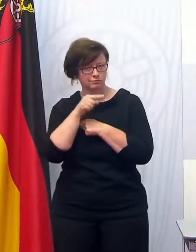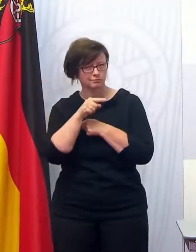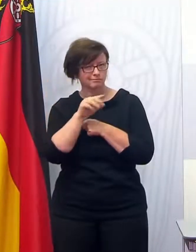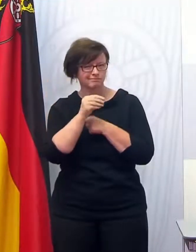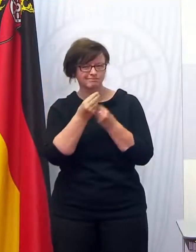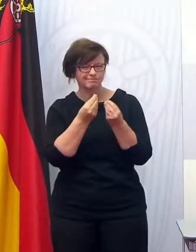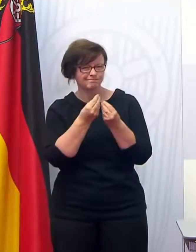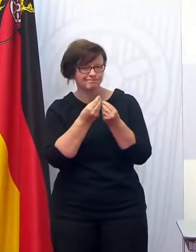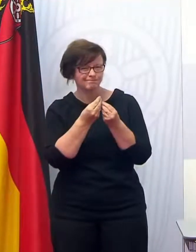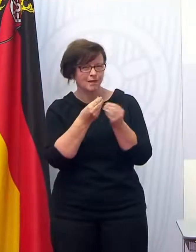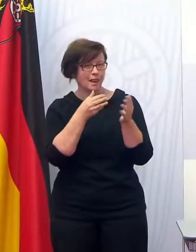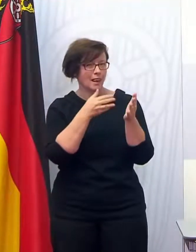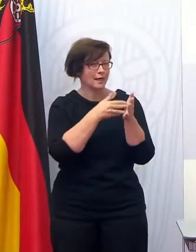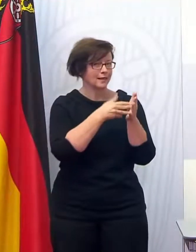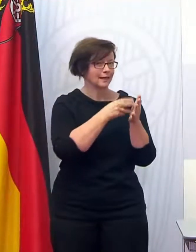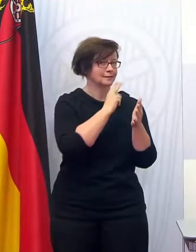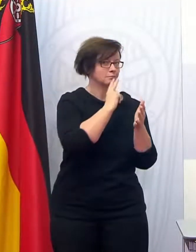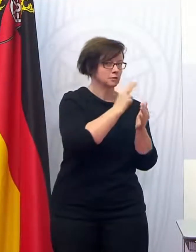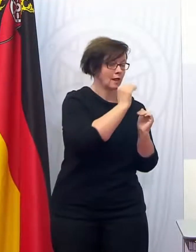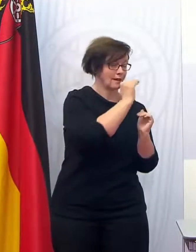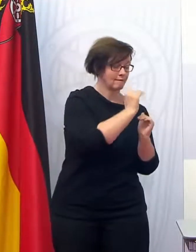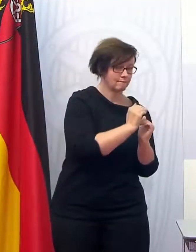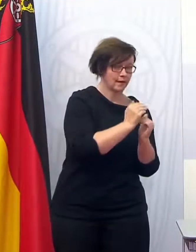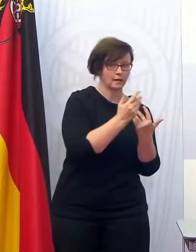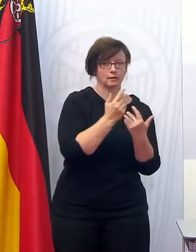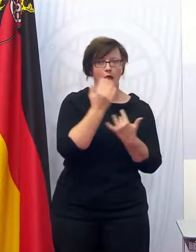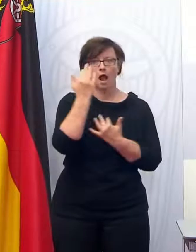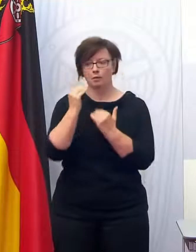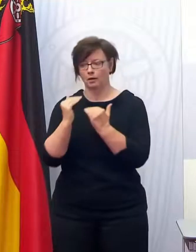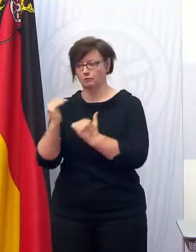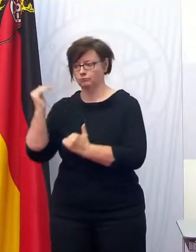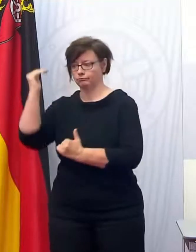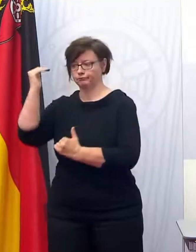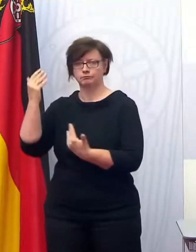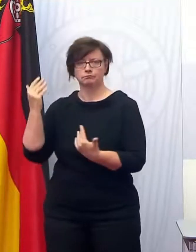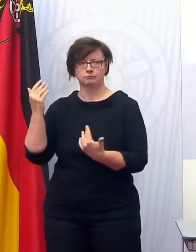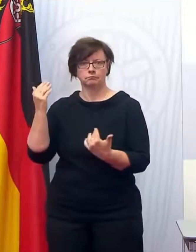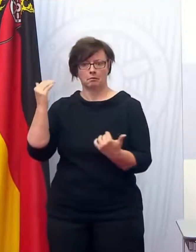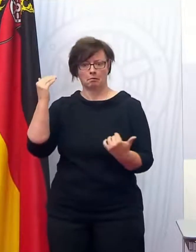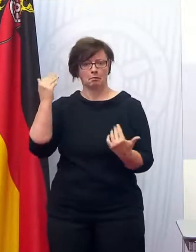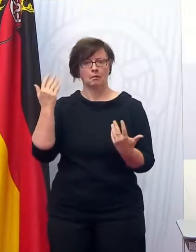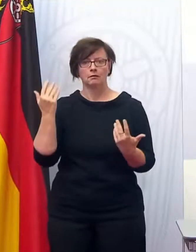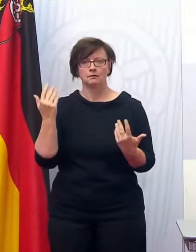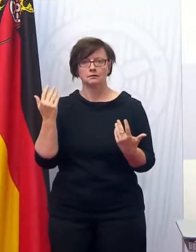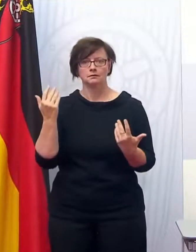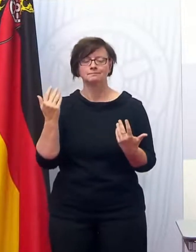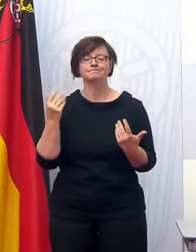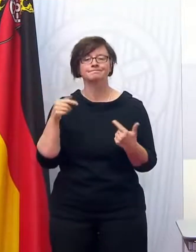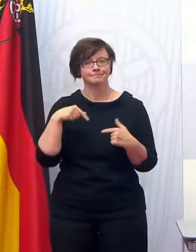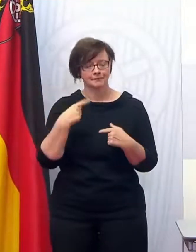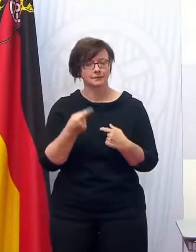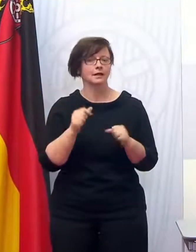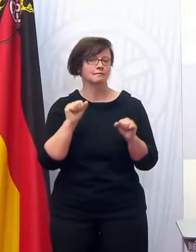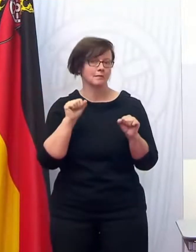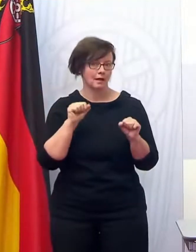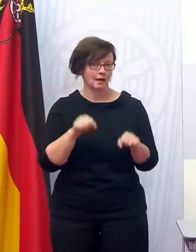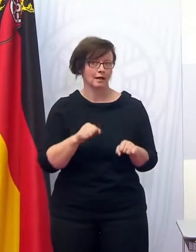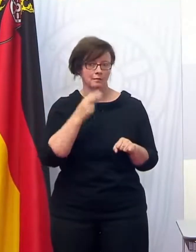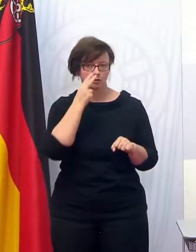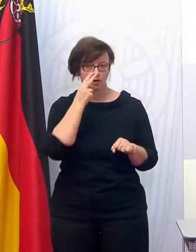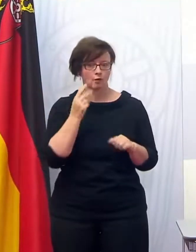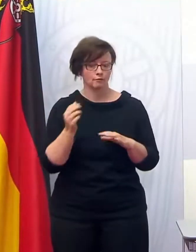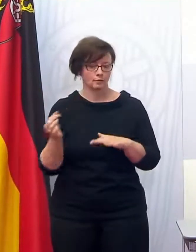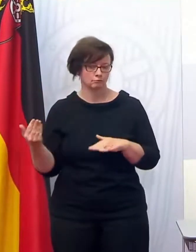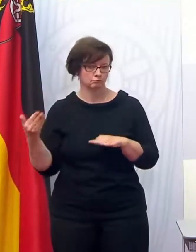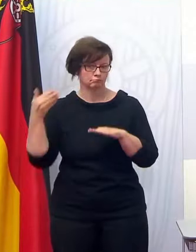gibt es ein seltsames Missverhältnis zur Größe der Teststelle oder zu den abgerechneten Tests im Vergleich zu vielen anderen, dann gibt es ja auch die Möglichkeiten, dass vor